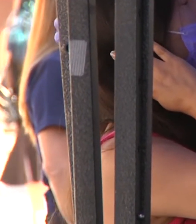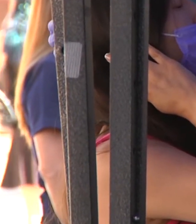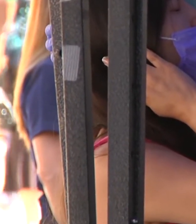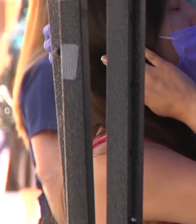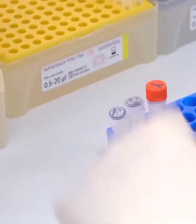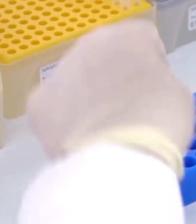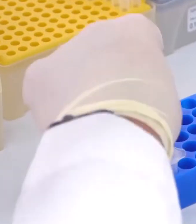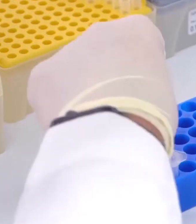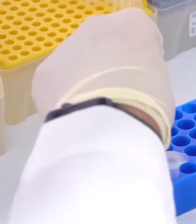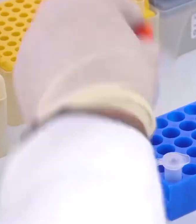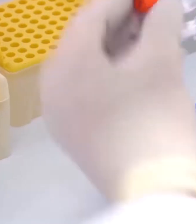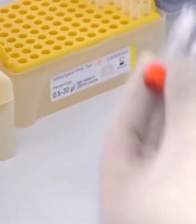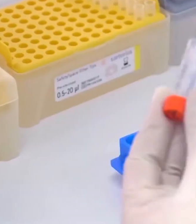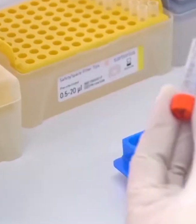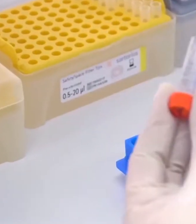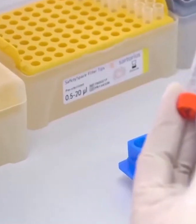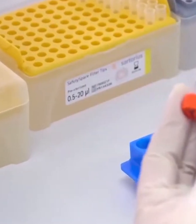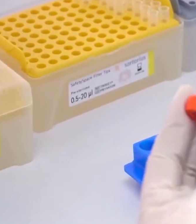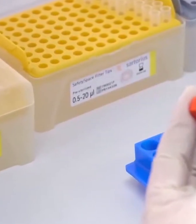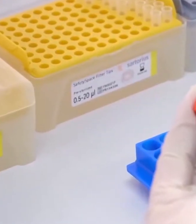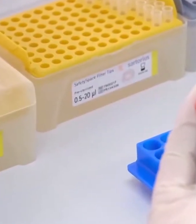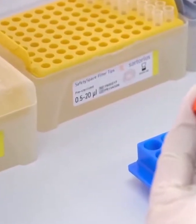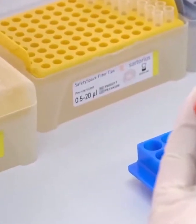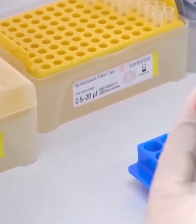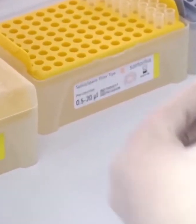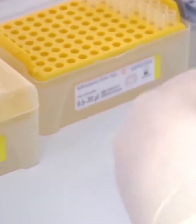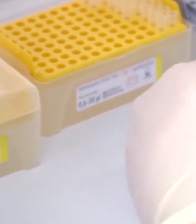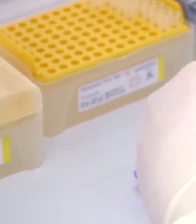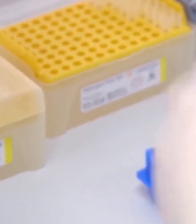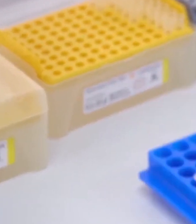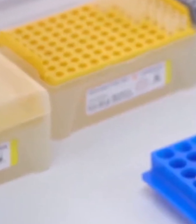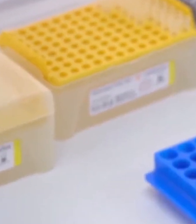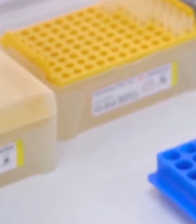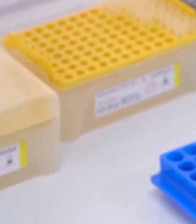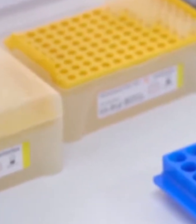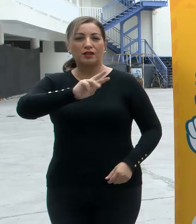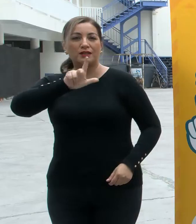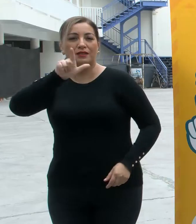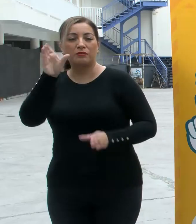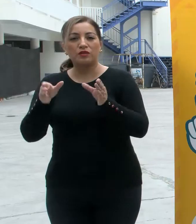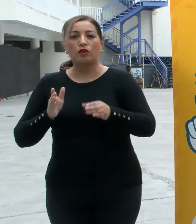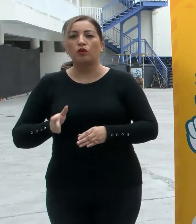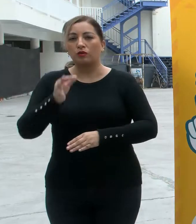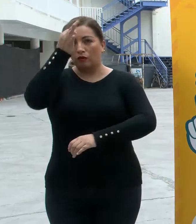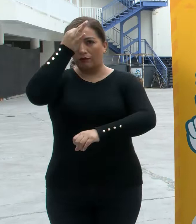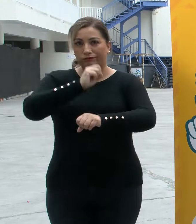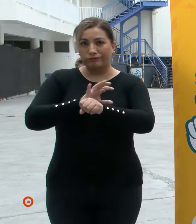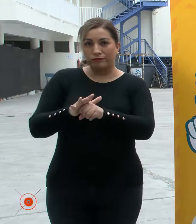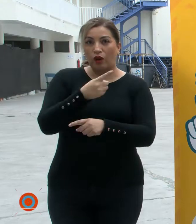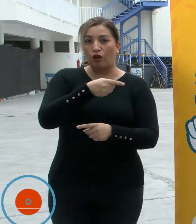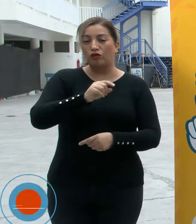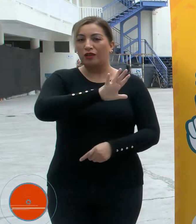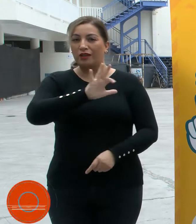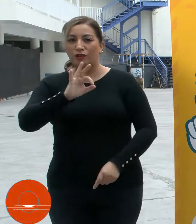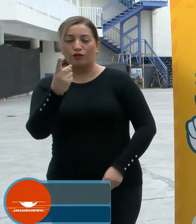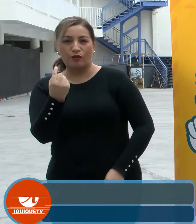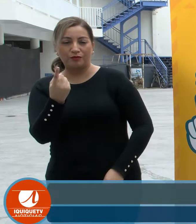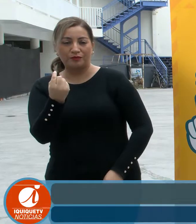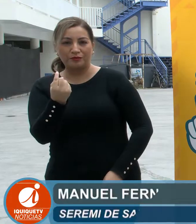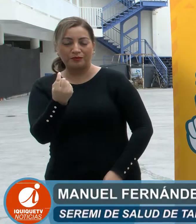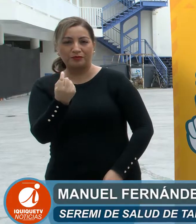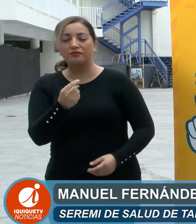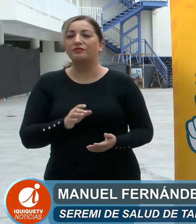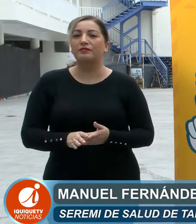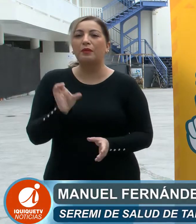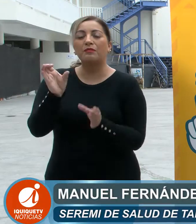en la región. A la fecha, la región presenta 737 casos activos, de los cuales 511 corresponden